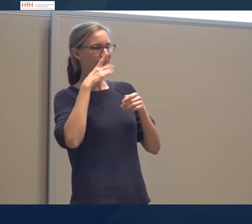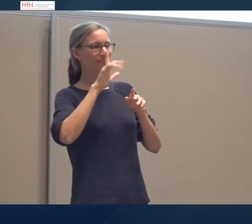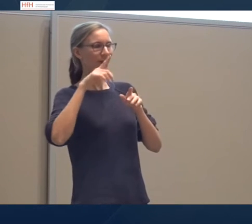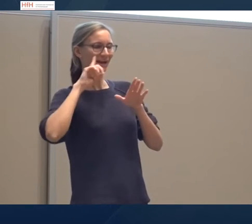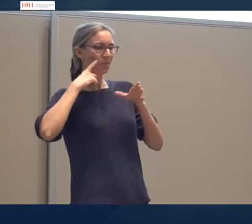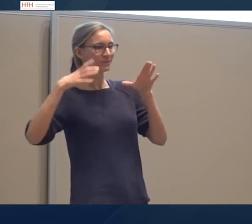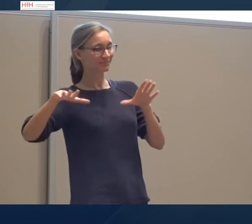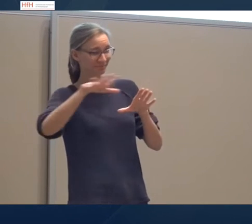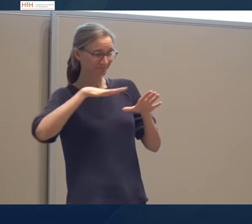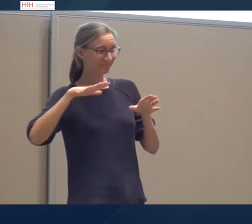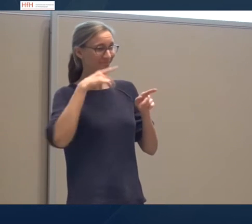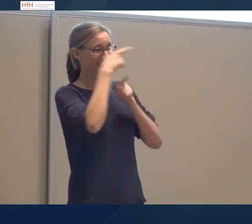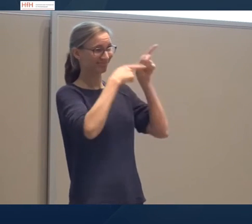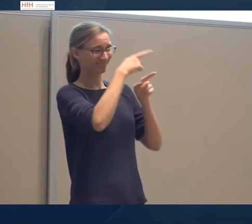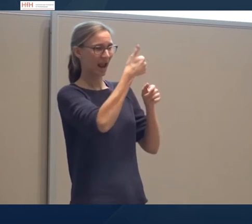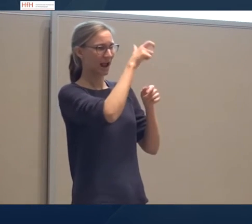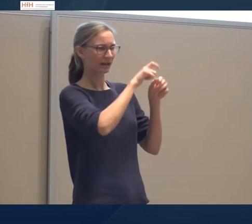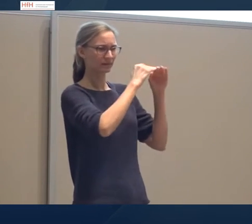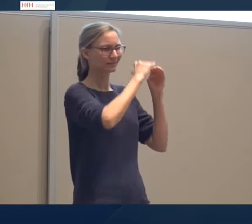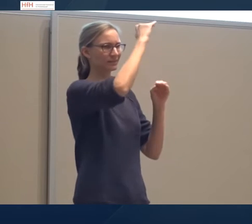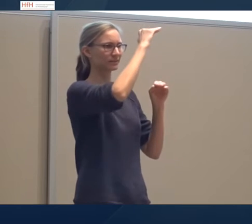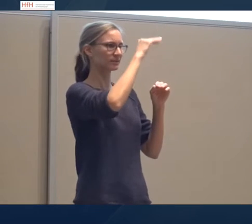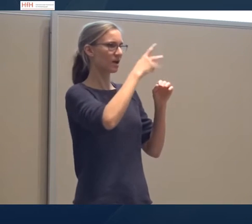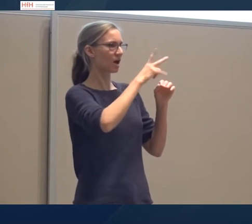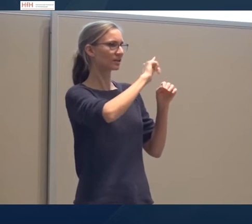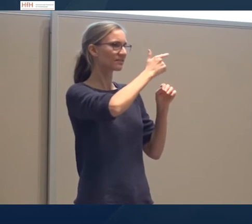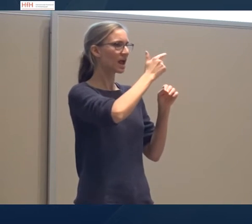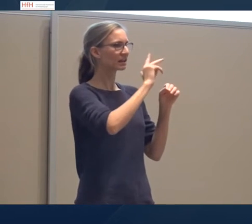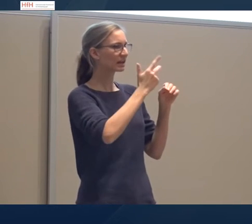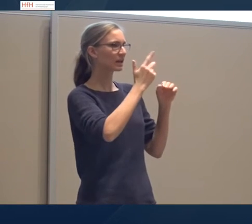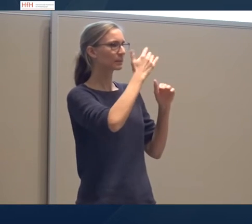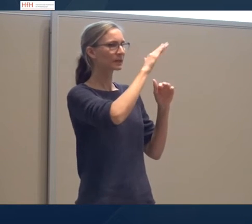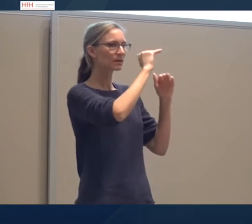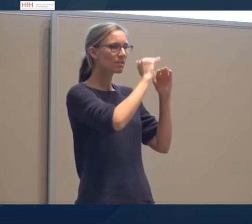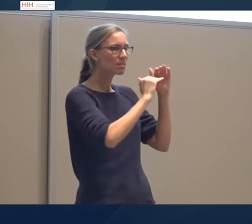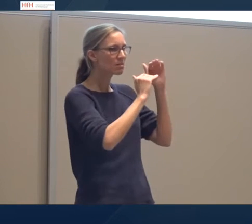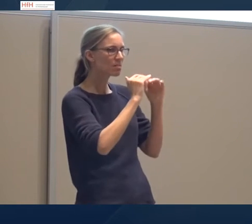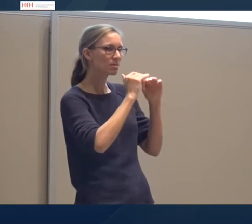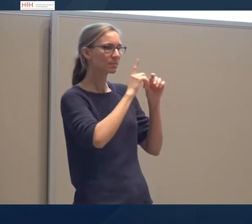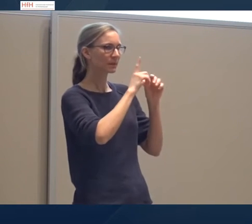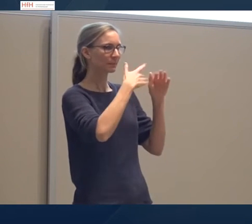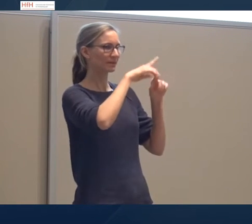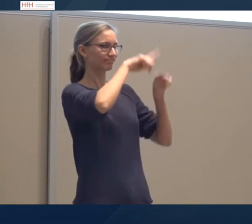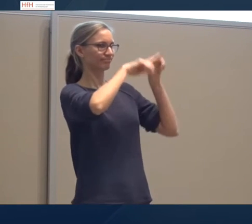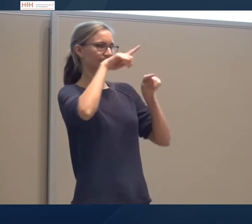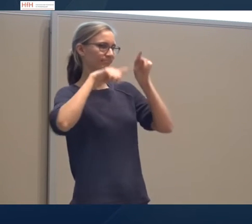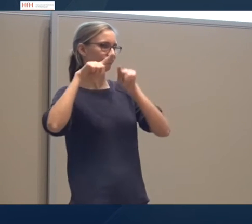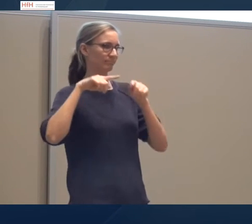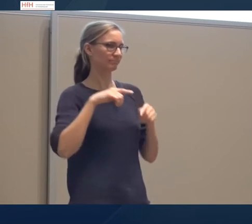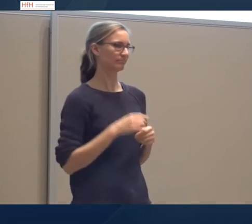So war die Wertung innerhalb der Gebärdensprachgemeinschaft. Also es konnte sich durchaus unterscheiden, je nach